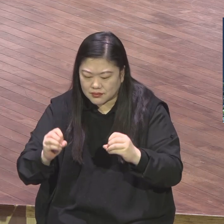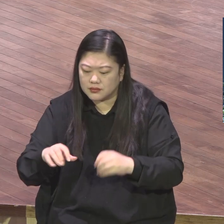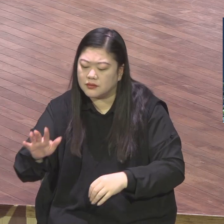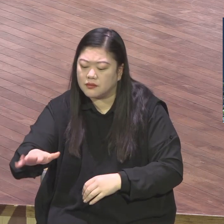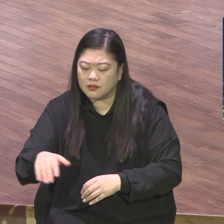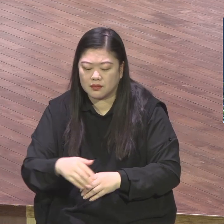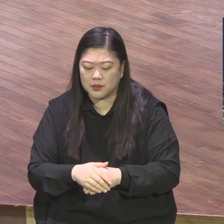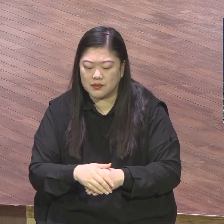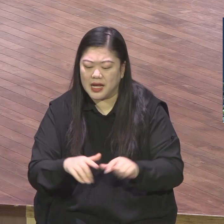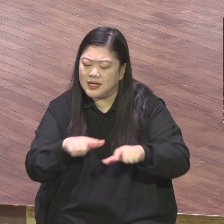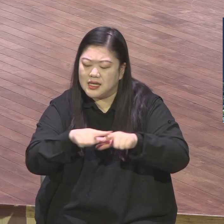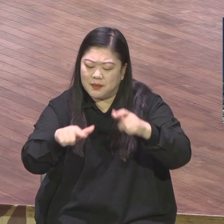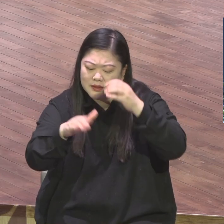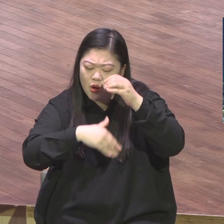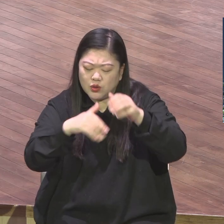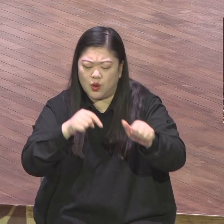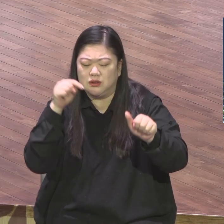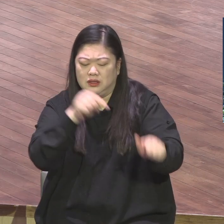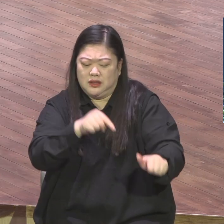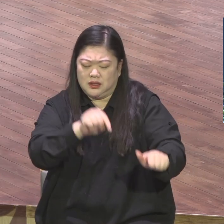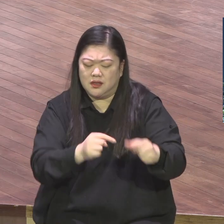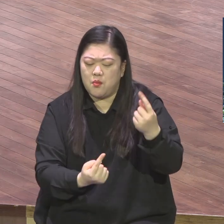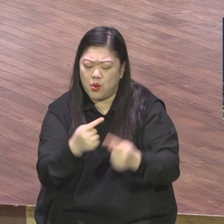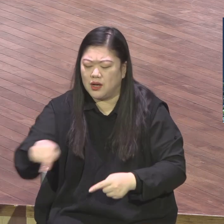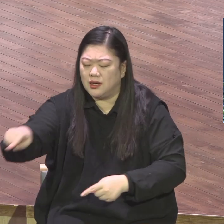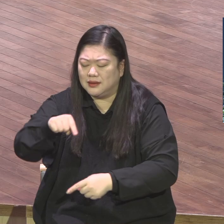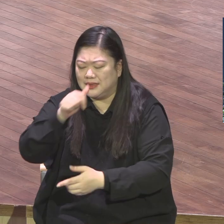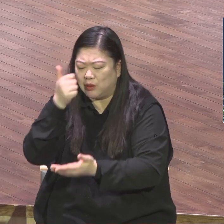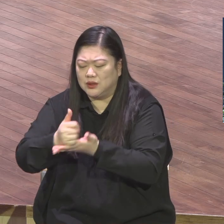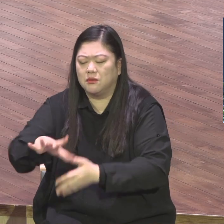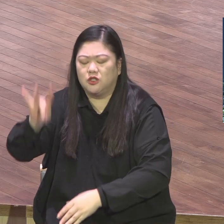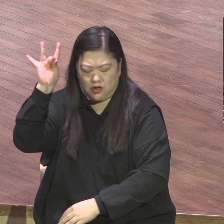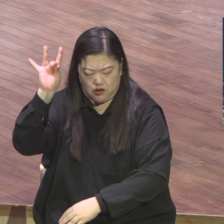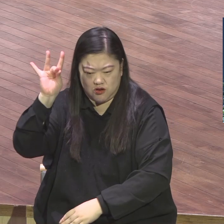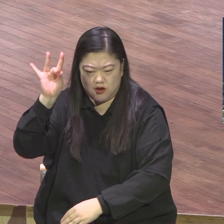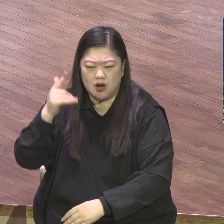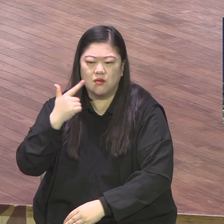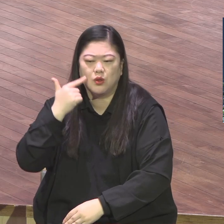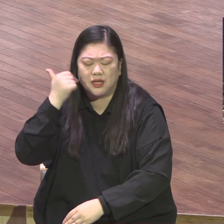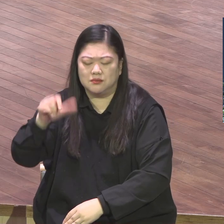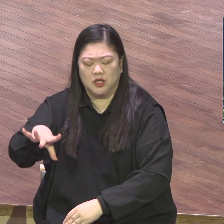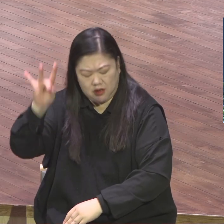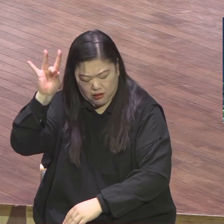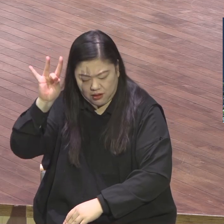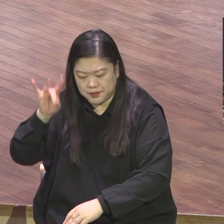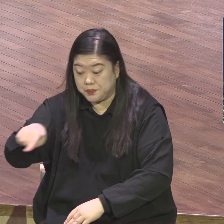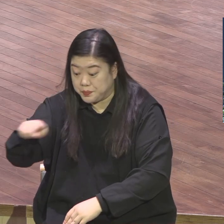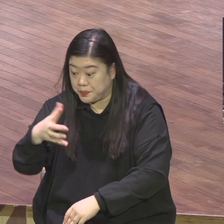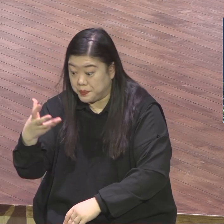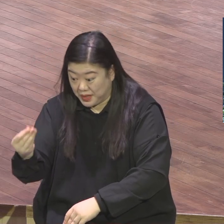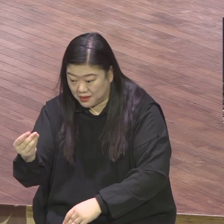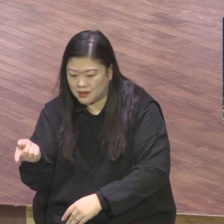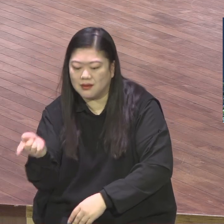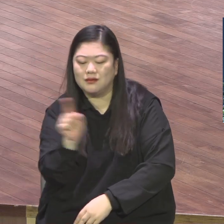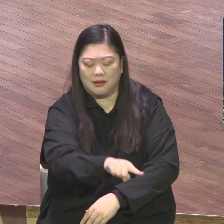내게 주신 메시지다. 내게 주신 미션이다. 하나님 나를 통해서 이루실 것이다. 주인공의식이 중요합니다.